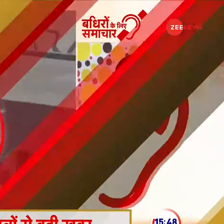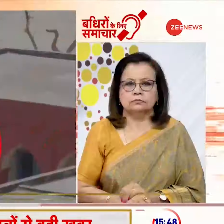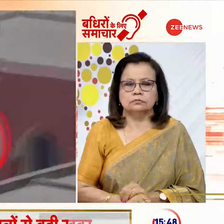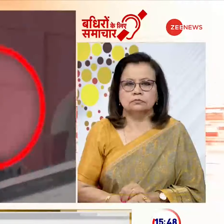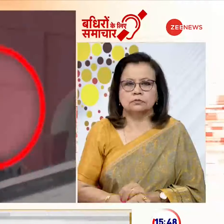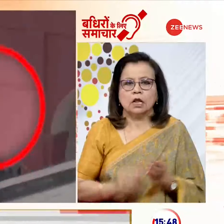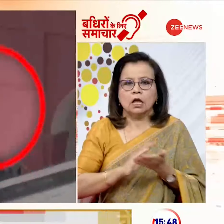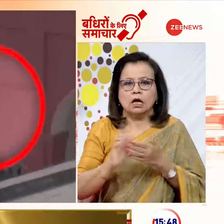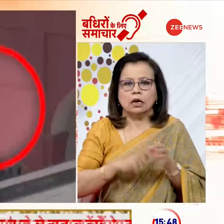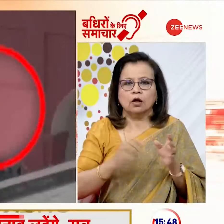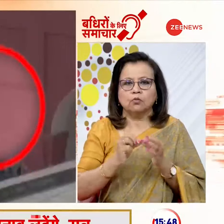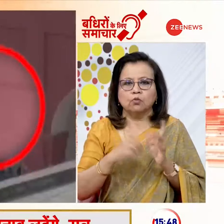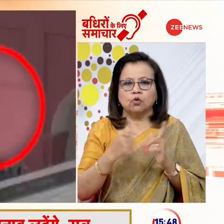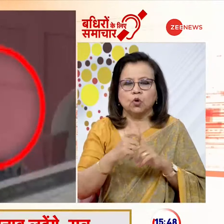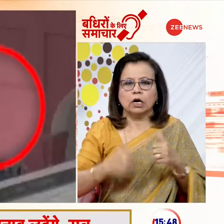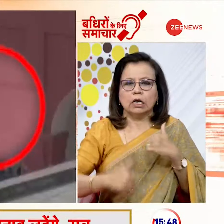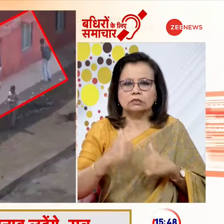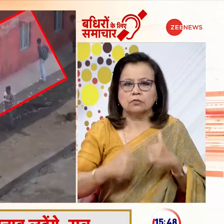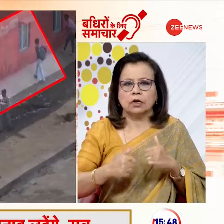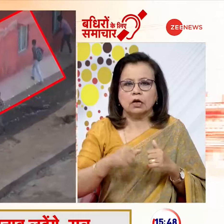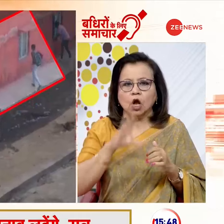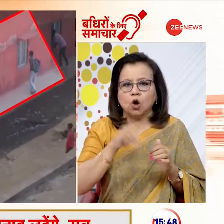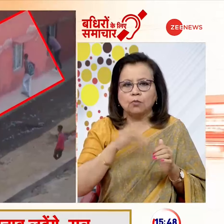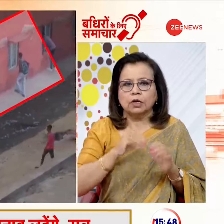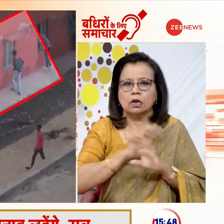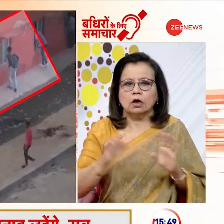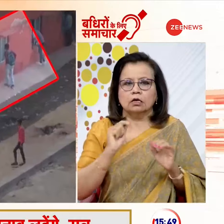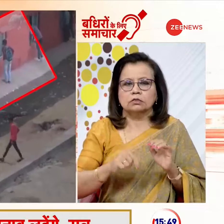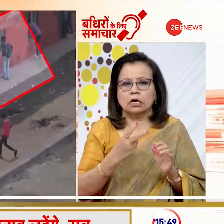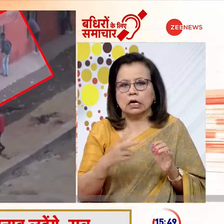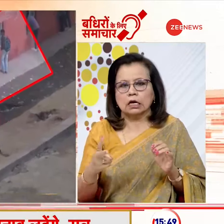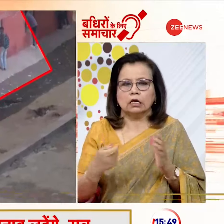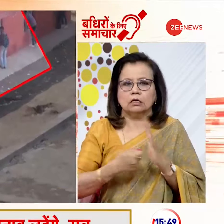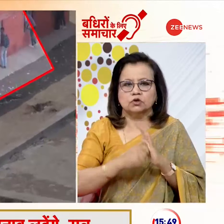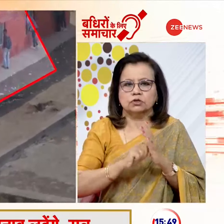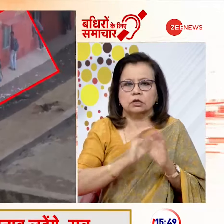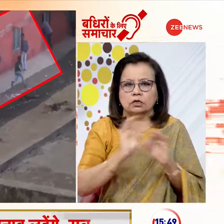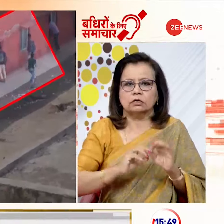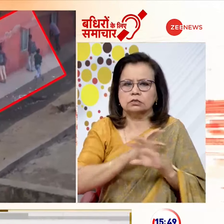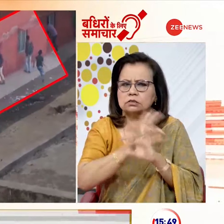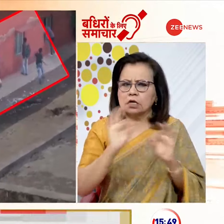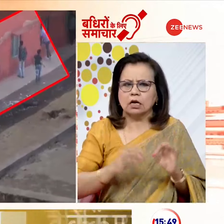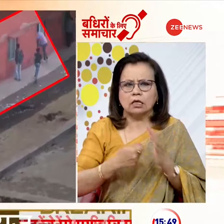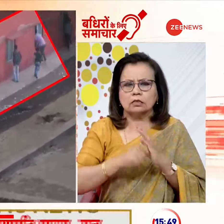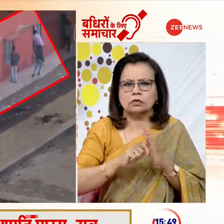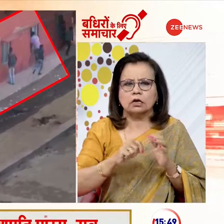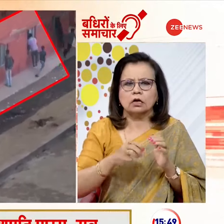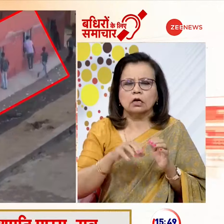हर्याना में बोर्ट परिक्षाओं में नकल ना हो इसके लिए कई इंतिजाम किये गए हैं लेगे सारे इंतिजाम नकल करने वालों के